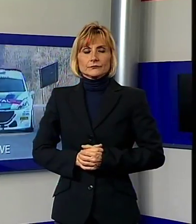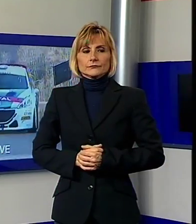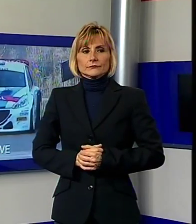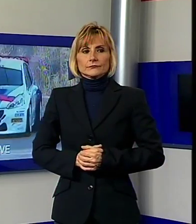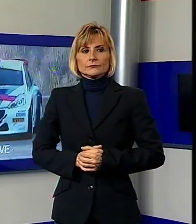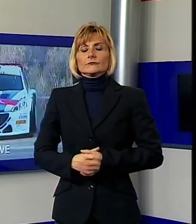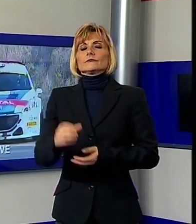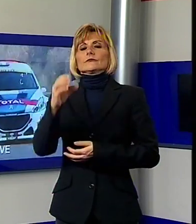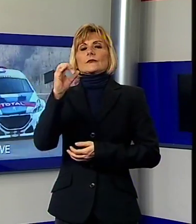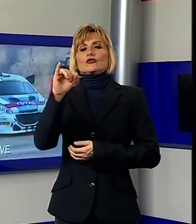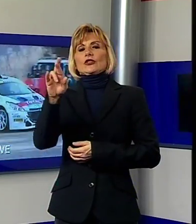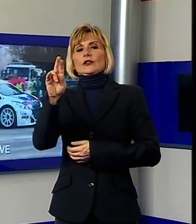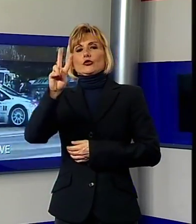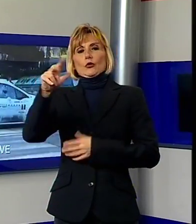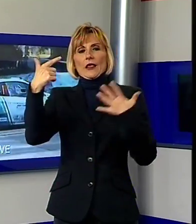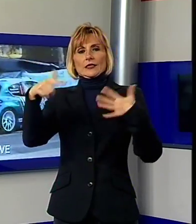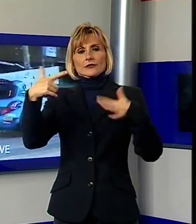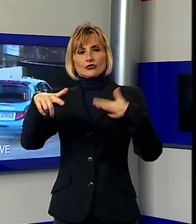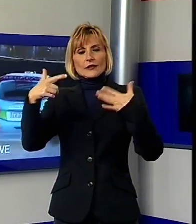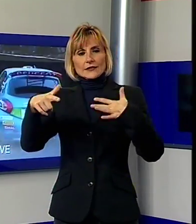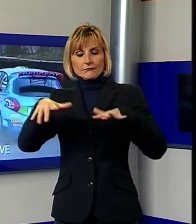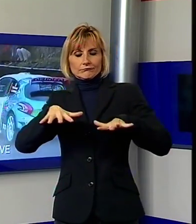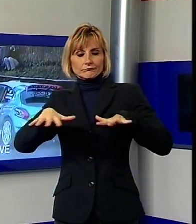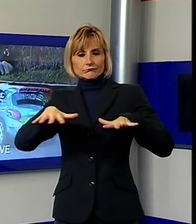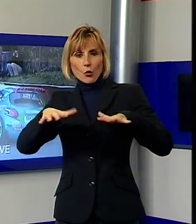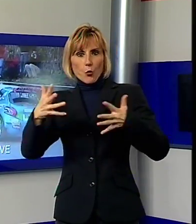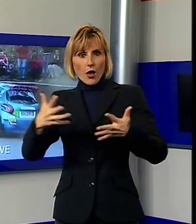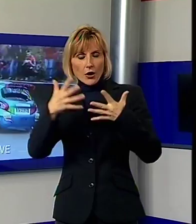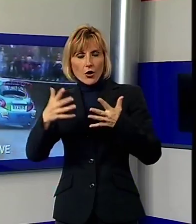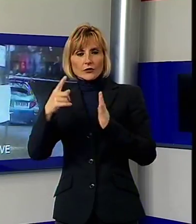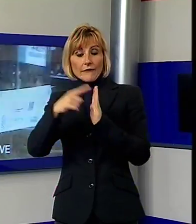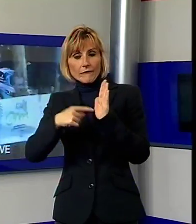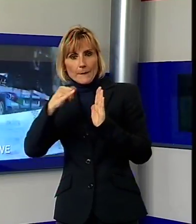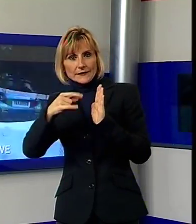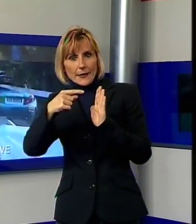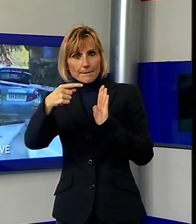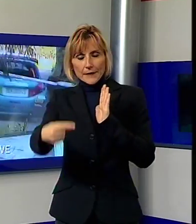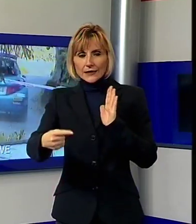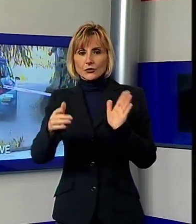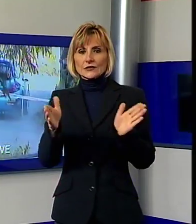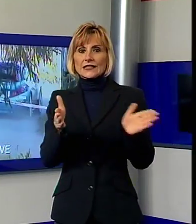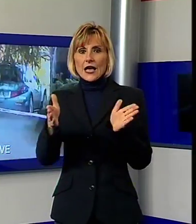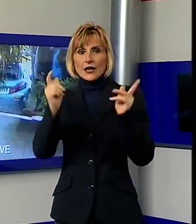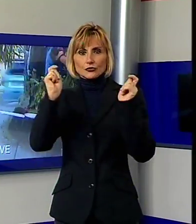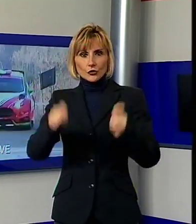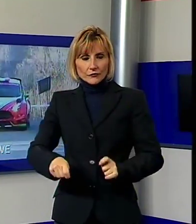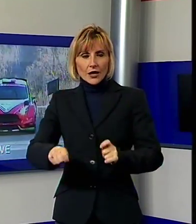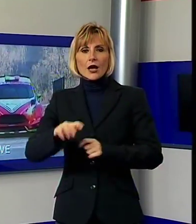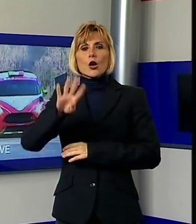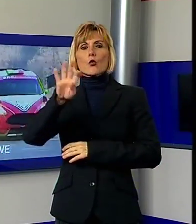CIR 2017, pur qualcosa si muove, a un mese e mezzo dall'avvio stagionale con il quarantesimo rally del Ciocco e della Valle del